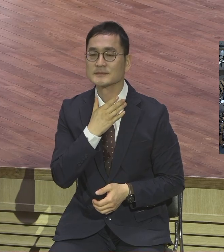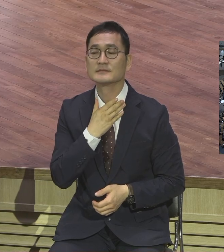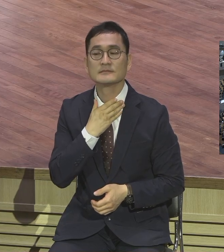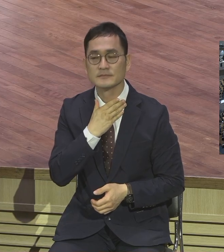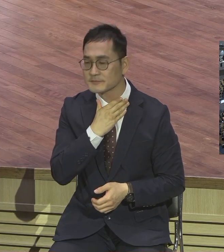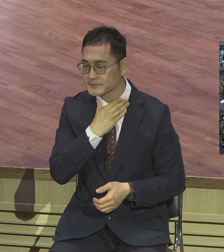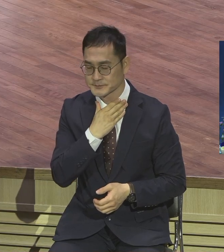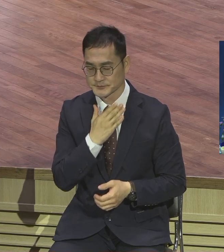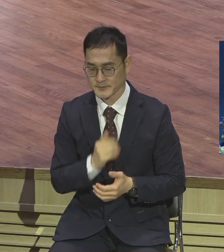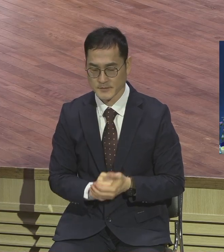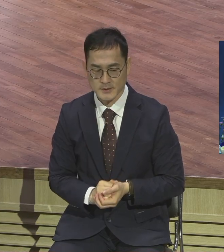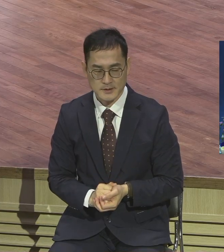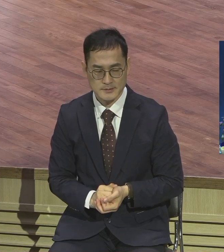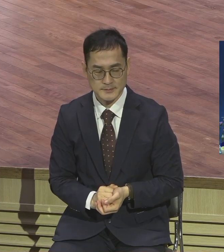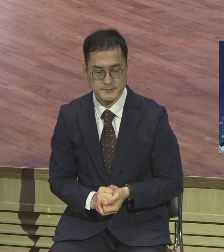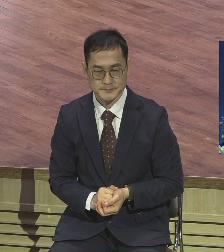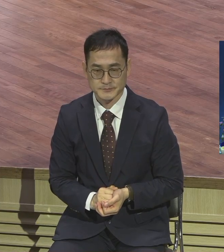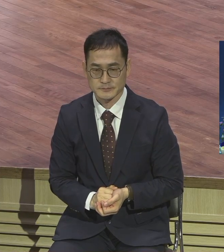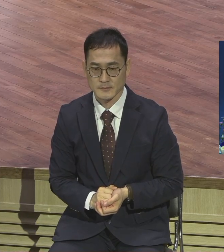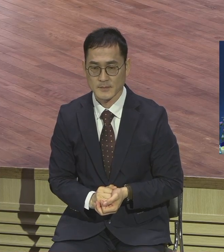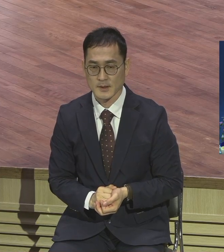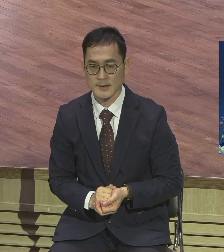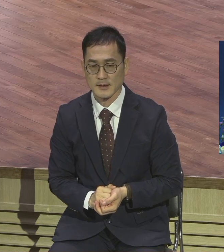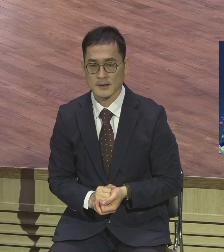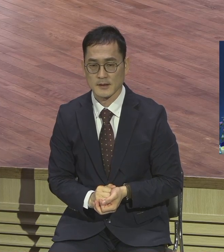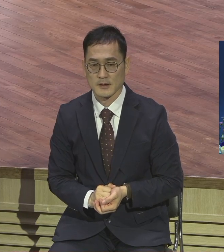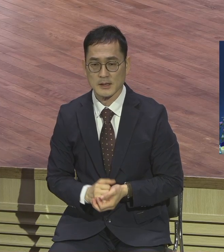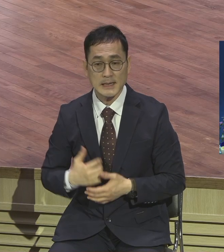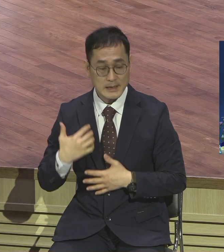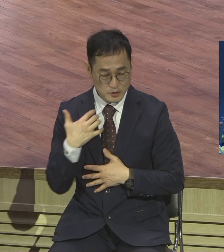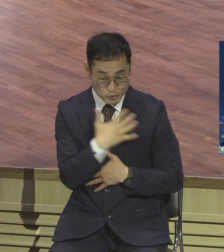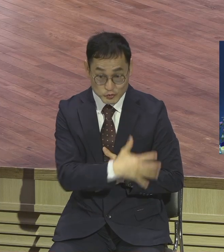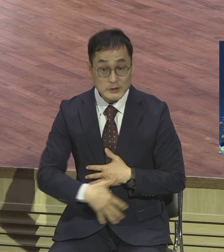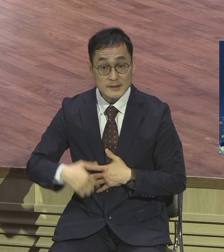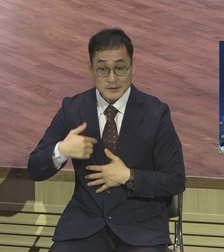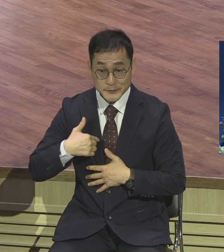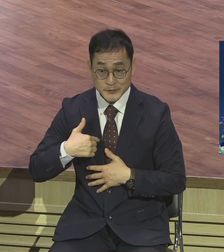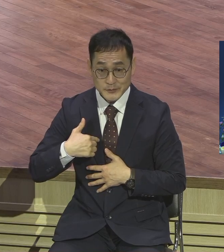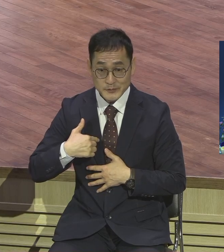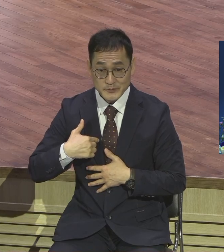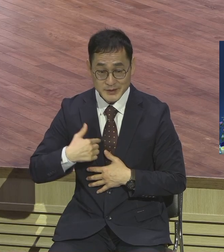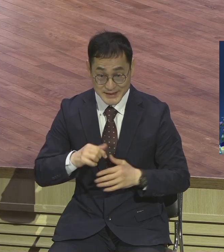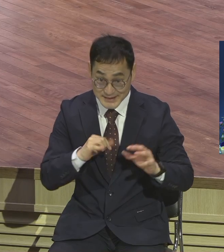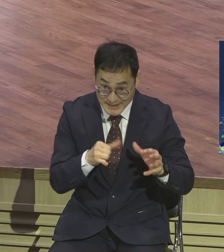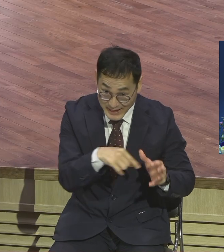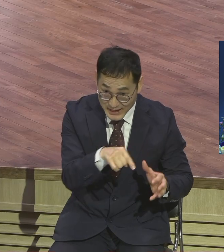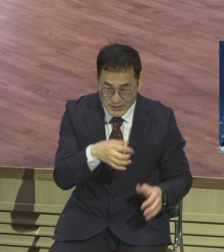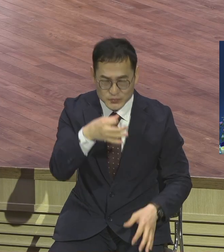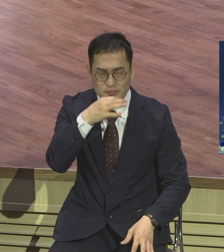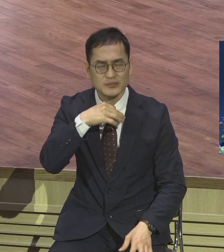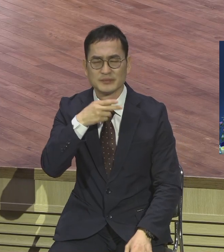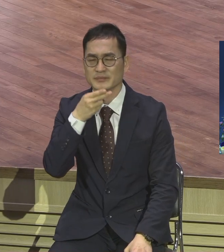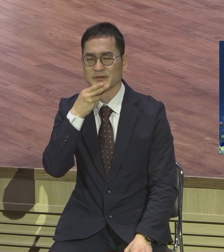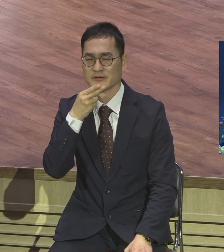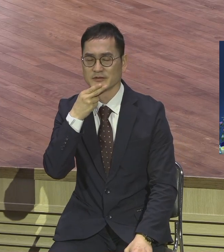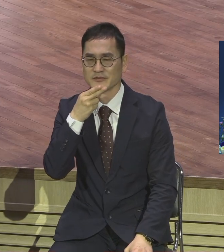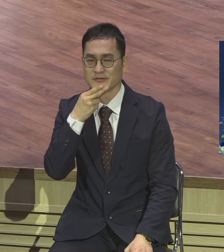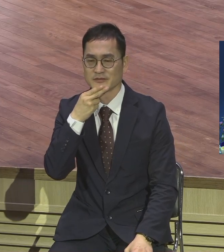육은 무익하다 그랬어요. 육은 무익하다. 여러분이 살며 직장을 다녀도